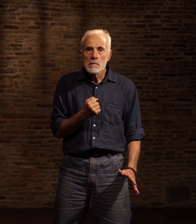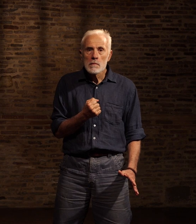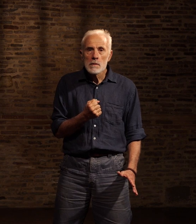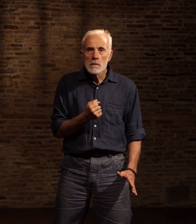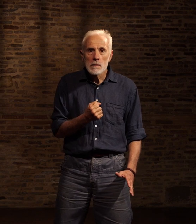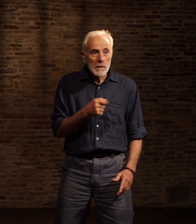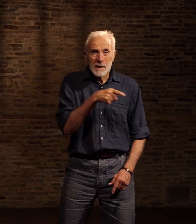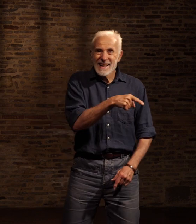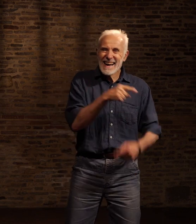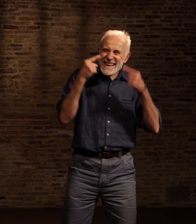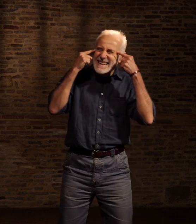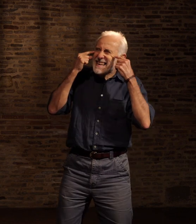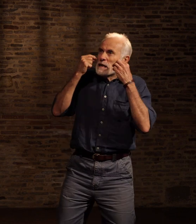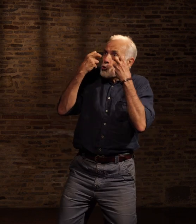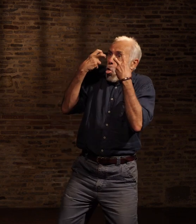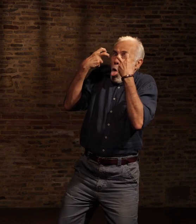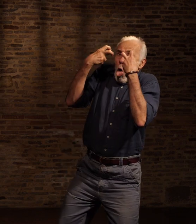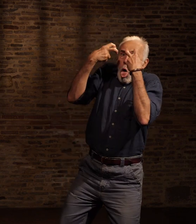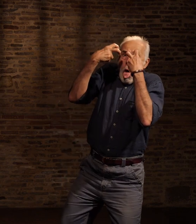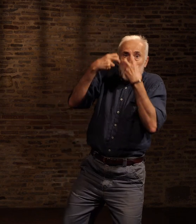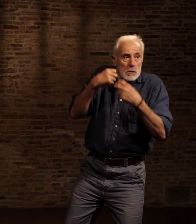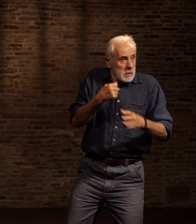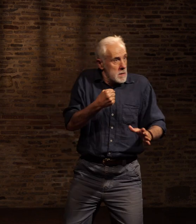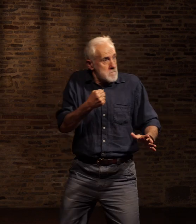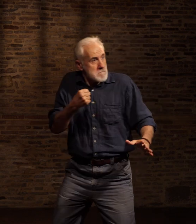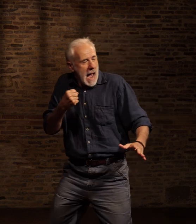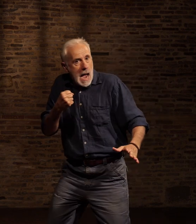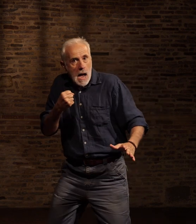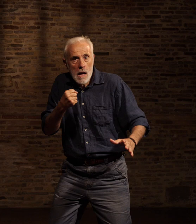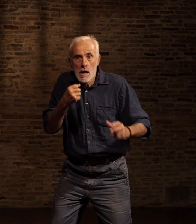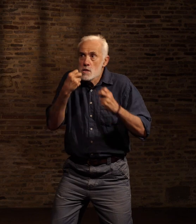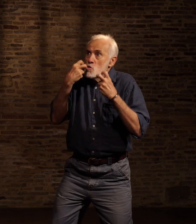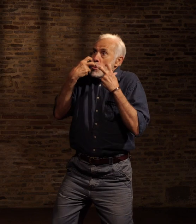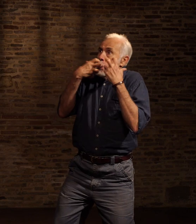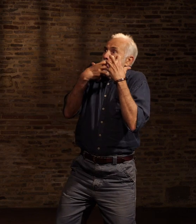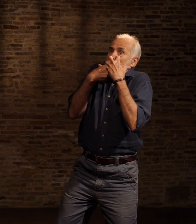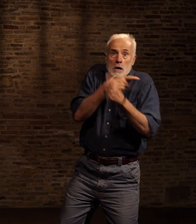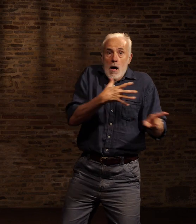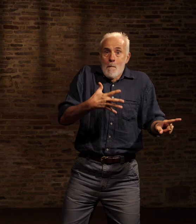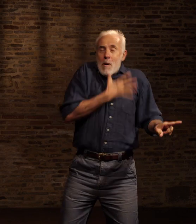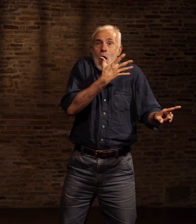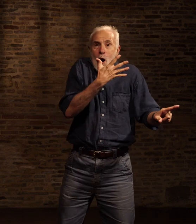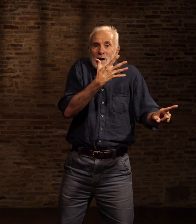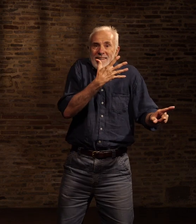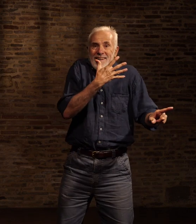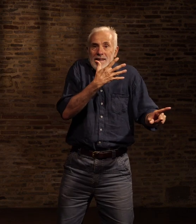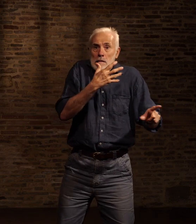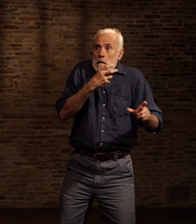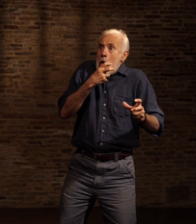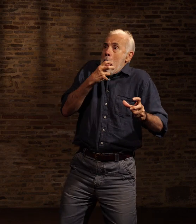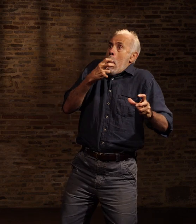Les yeux bridés de Shintok jaillirent de leurs orbites La peur tordit son visage et en alerte il poussa un cri strident